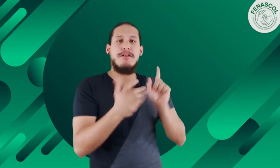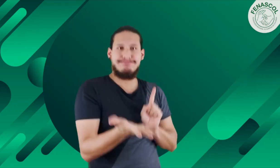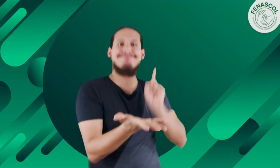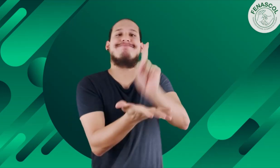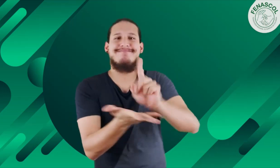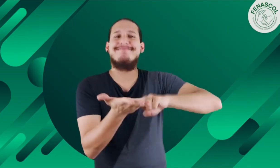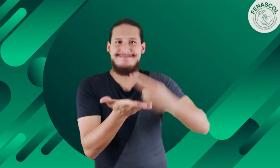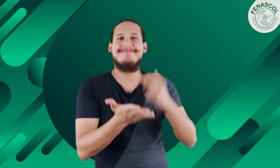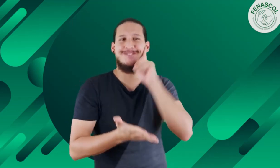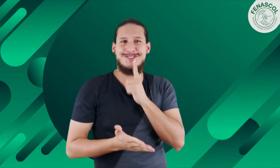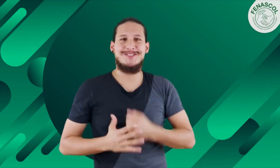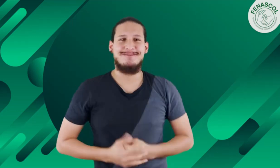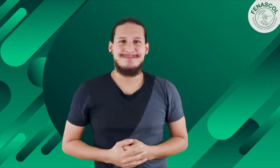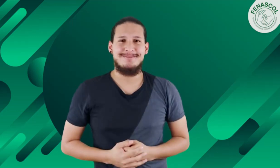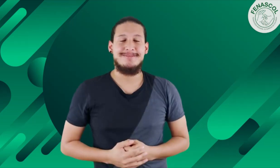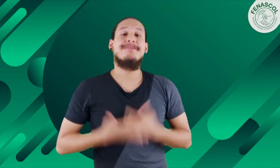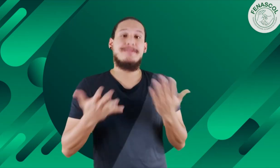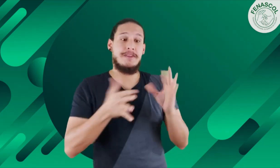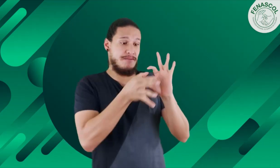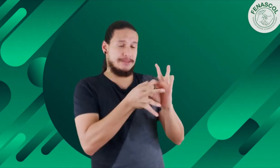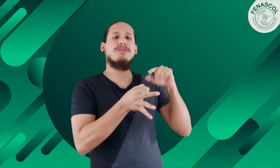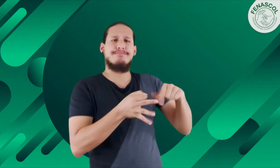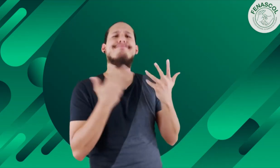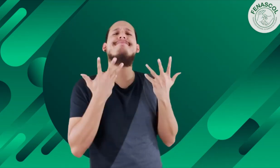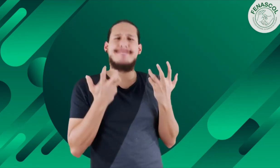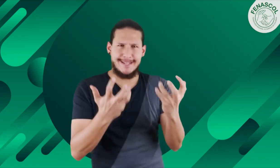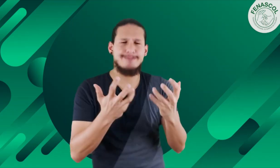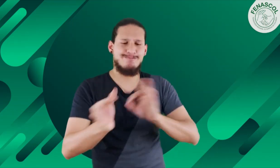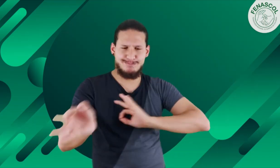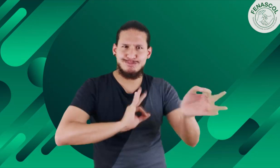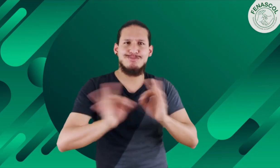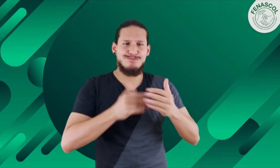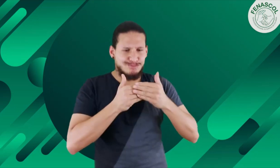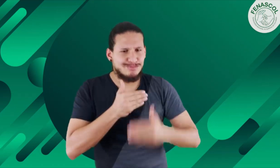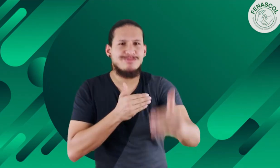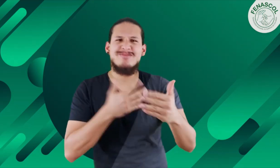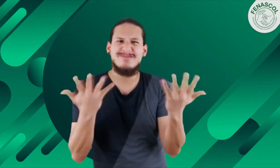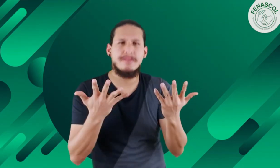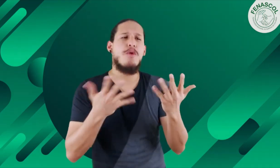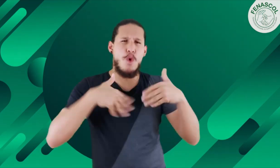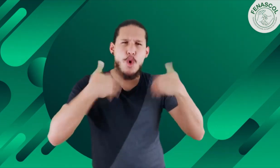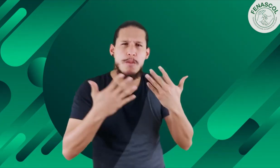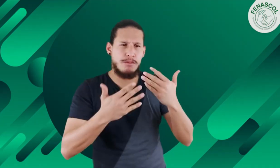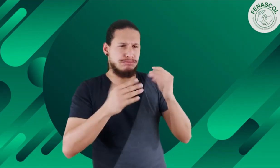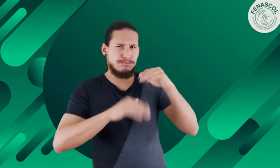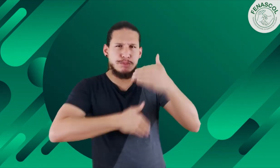reunir los requisitos de perfil necesarios para ser un intérprete sordo de calidad. FENASCOL tiene las intenciones de